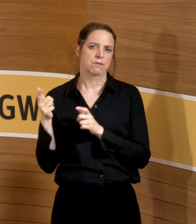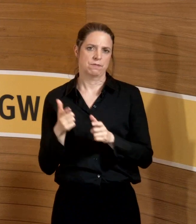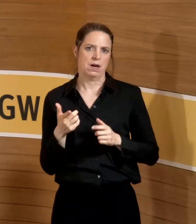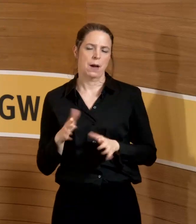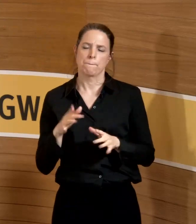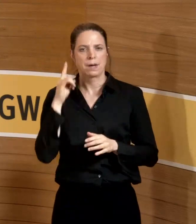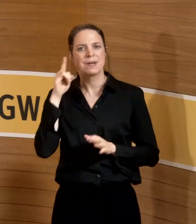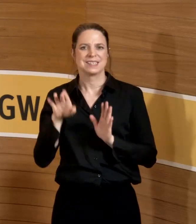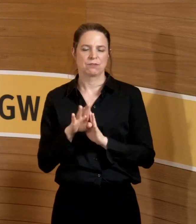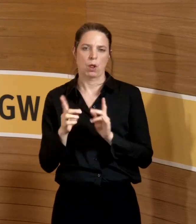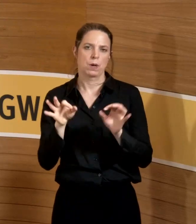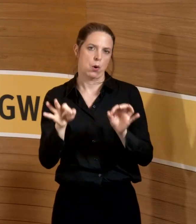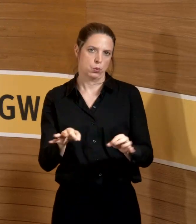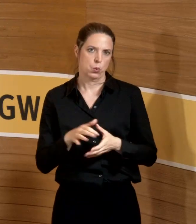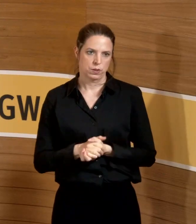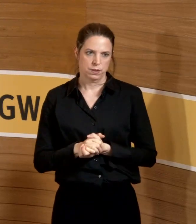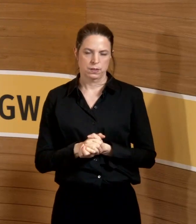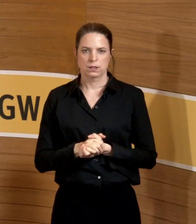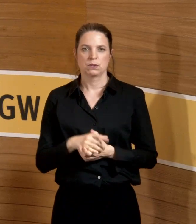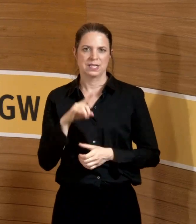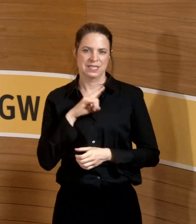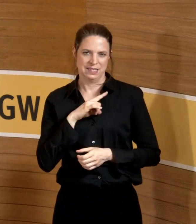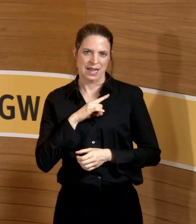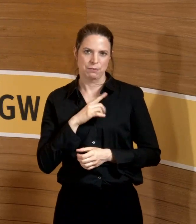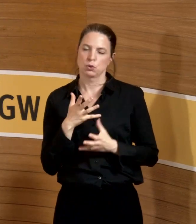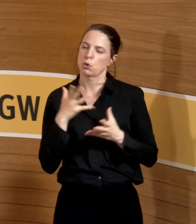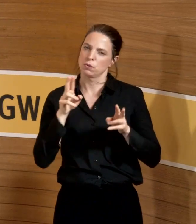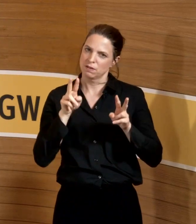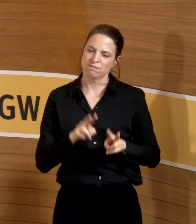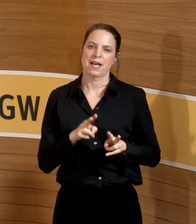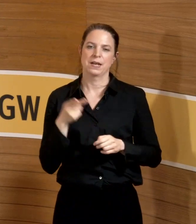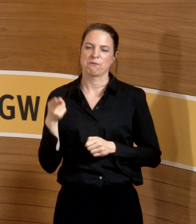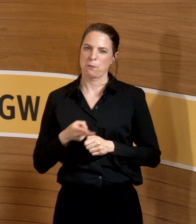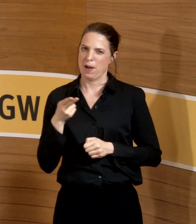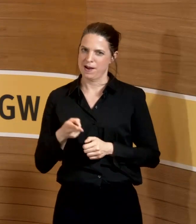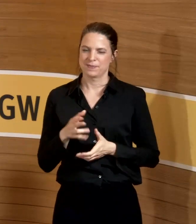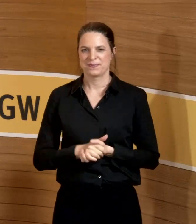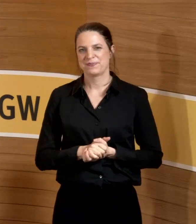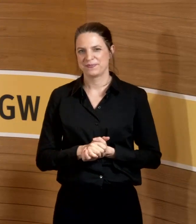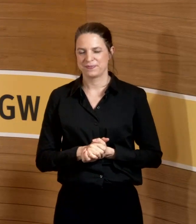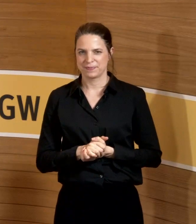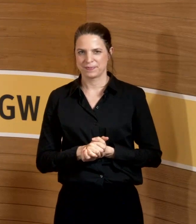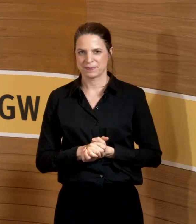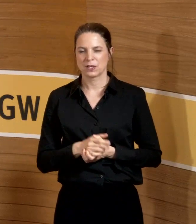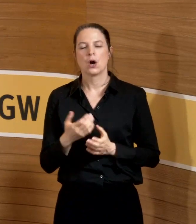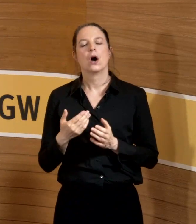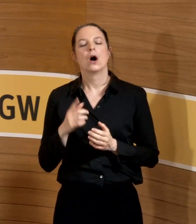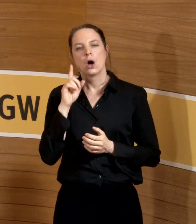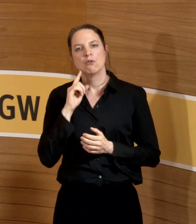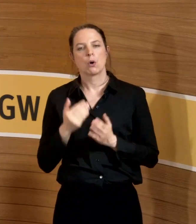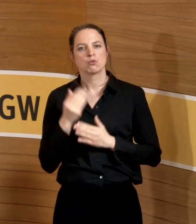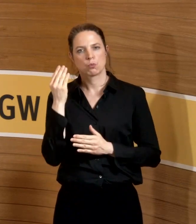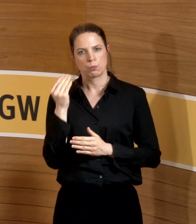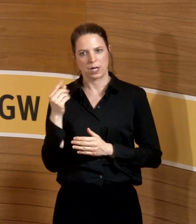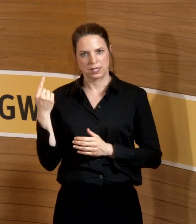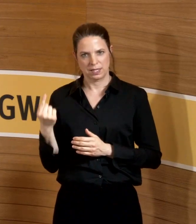einfach sinnvoll ist und auch gut ist. Und ich selber bin auch sozusagen ein großer Fan der Bahn. Und in Bezug auf Frau Neumann haben wir